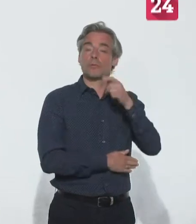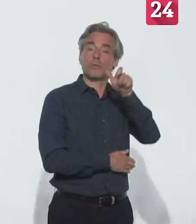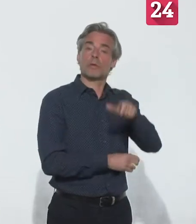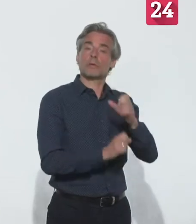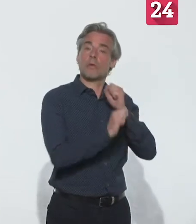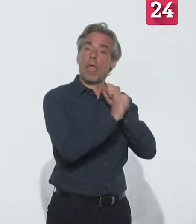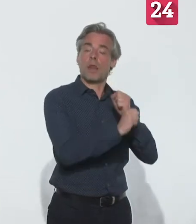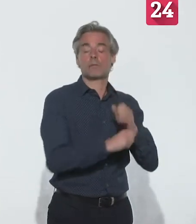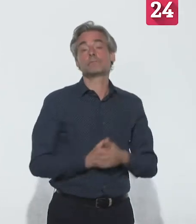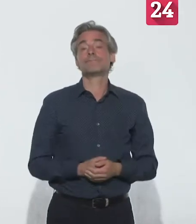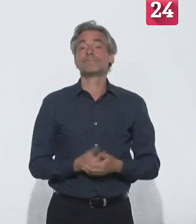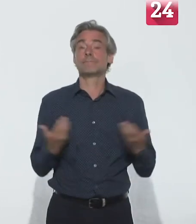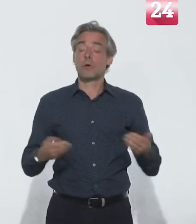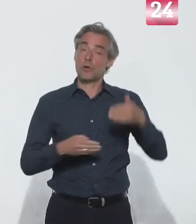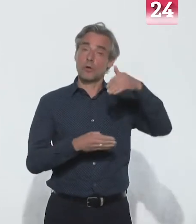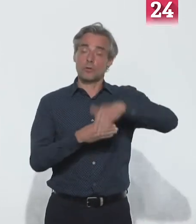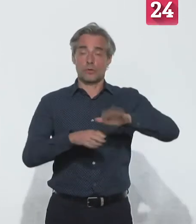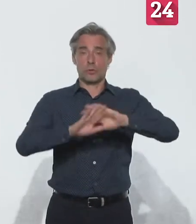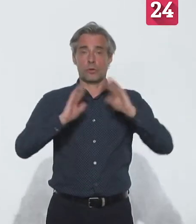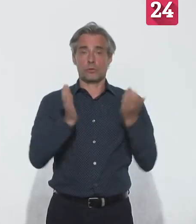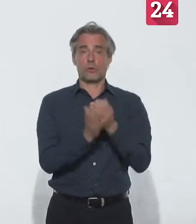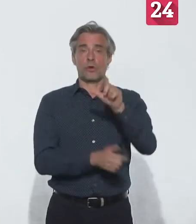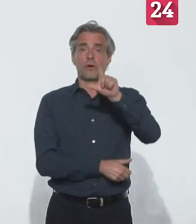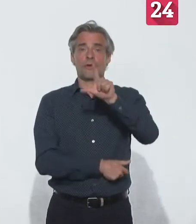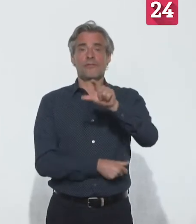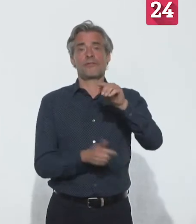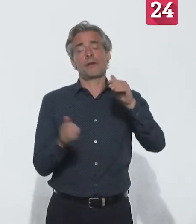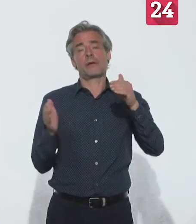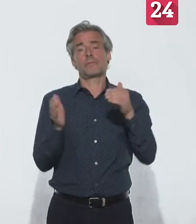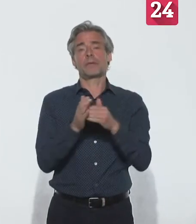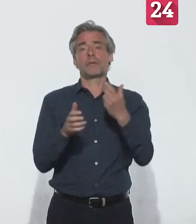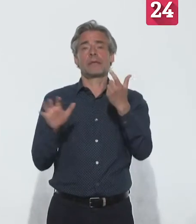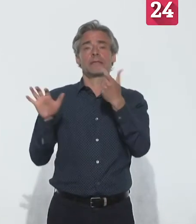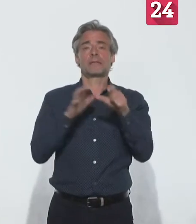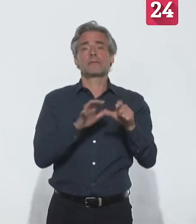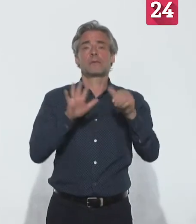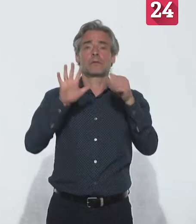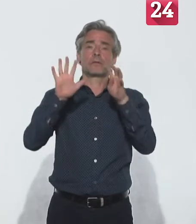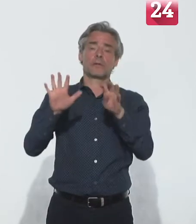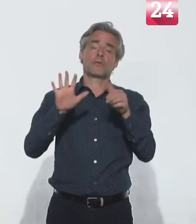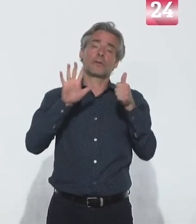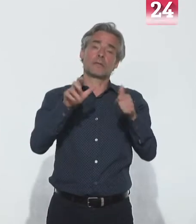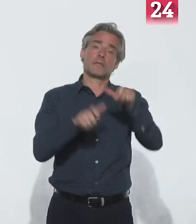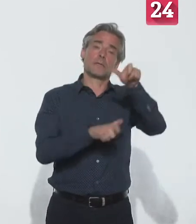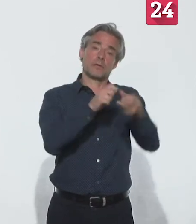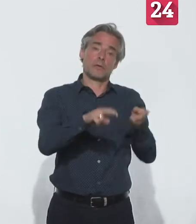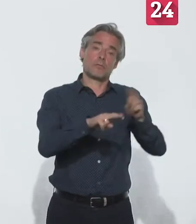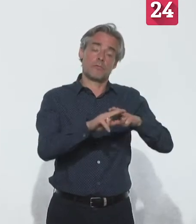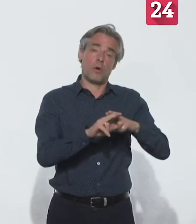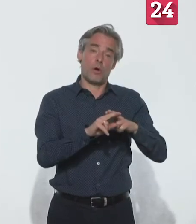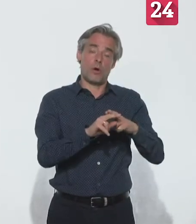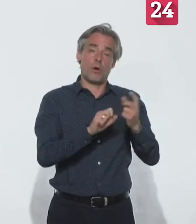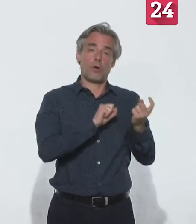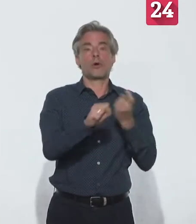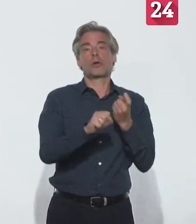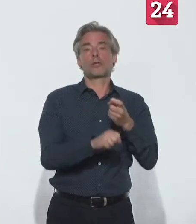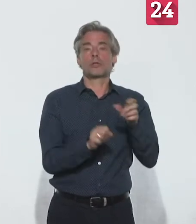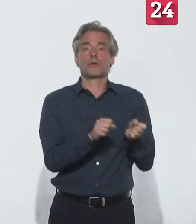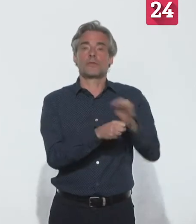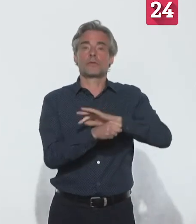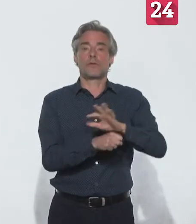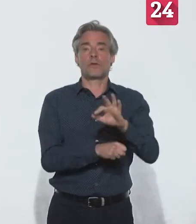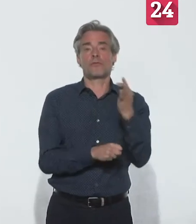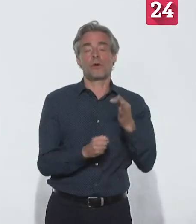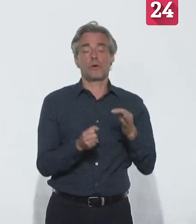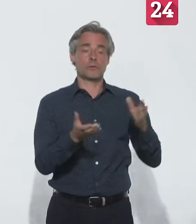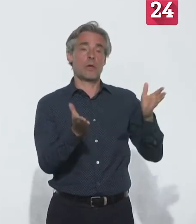Nous avons donc ce soir à déplorer 20 796 décès liés au Covid-19 en France en